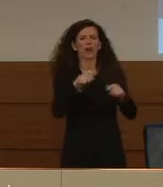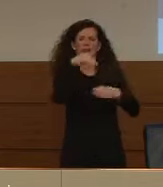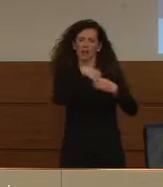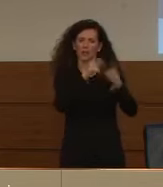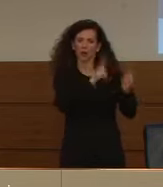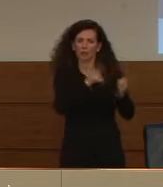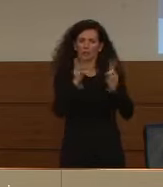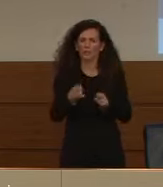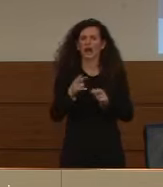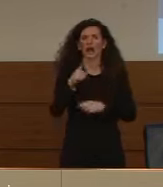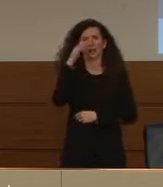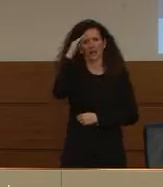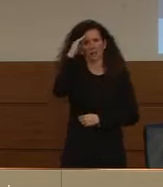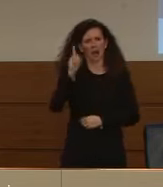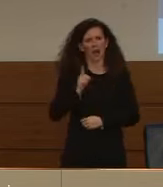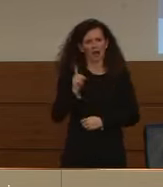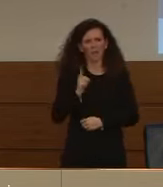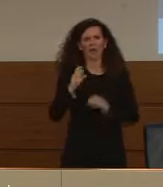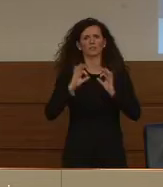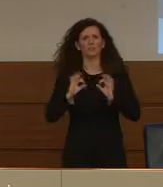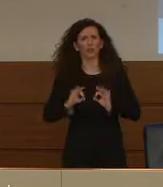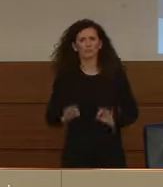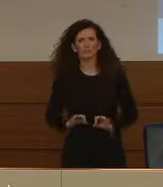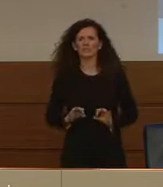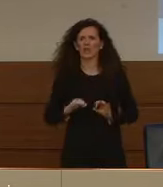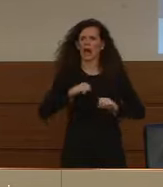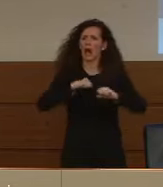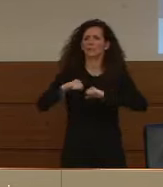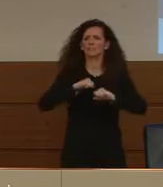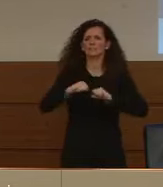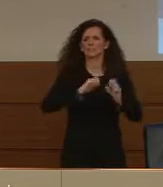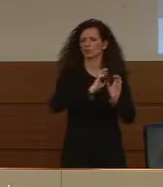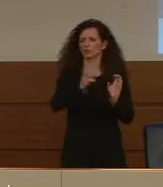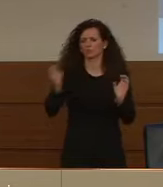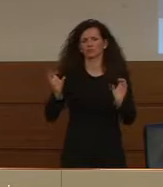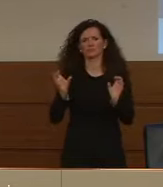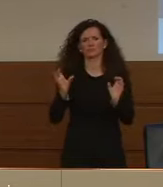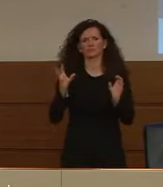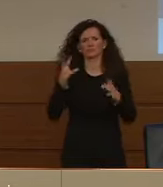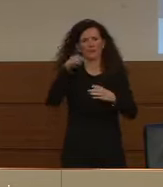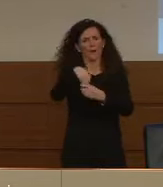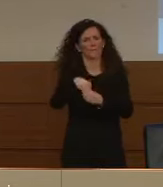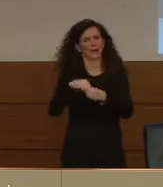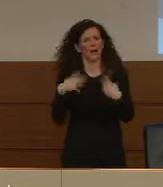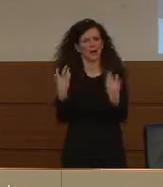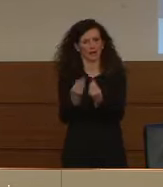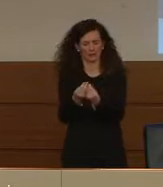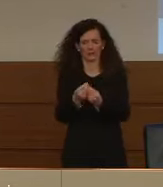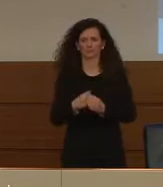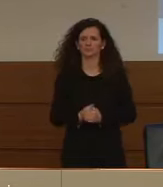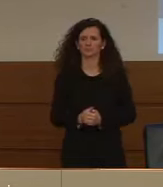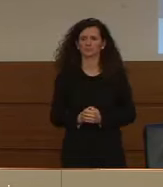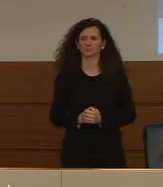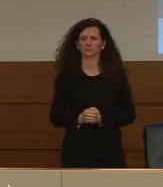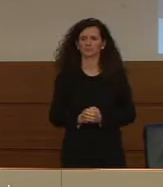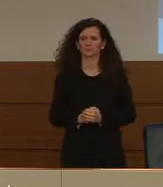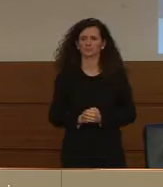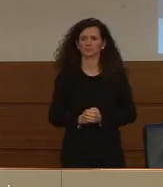armate, delle forze di polizia, delle diverse amministrazioni che sono coinvolte. Abbiamo anche